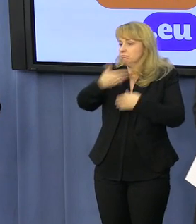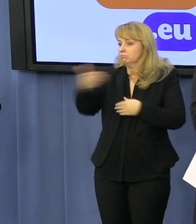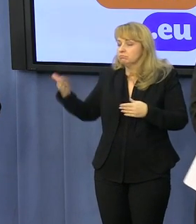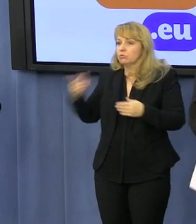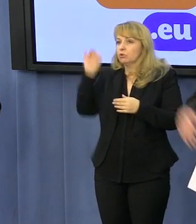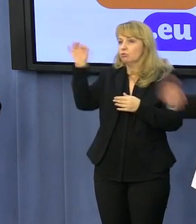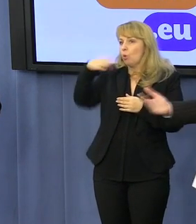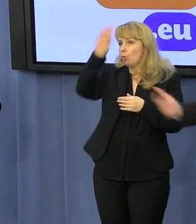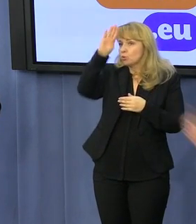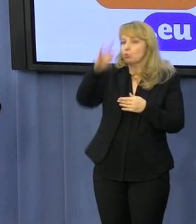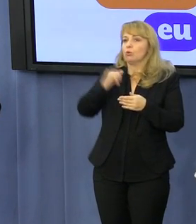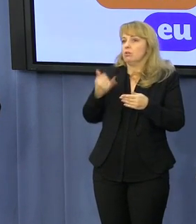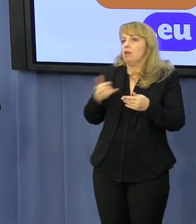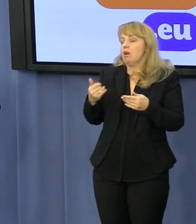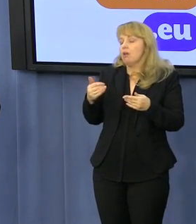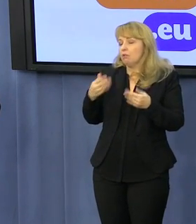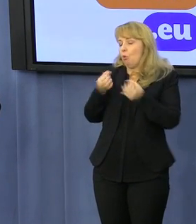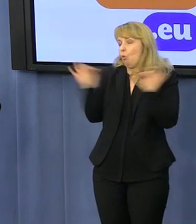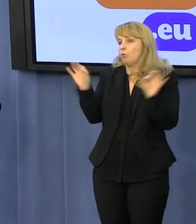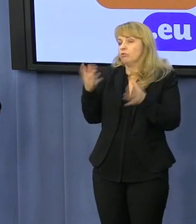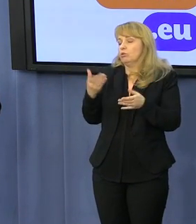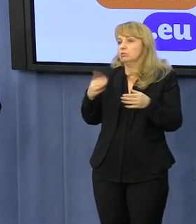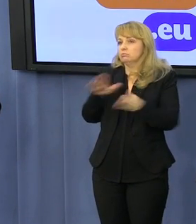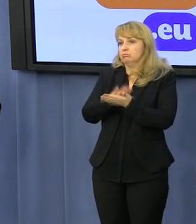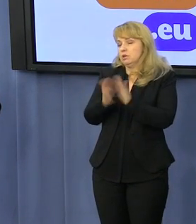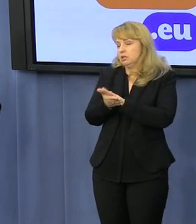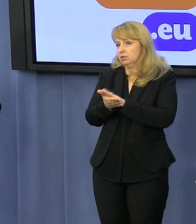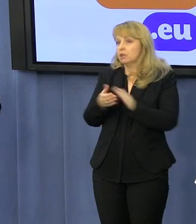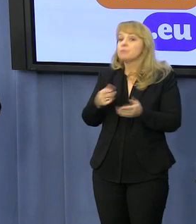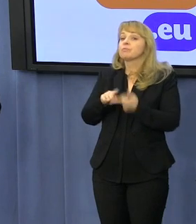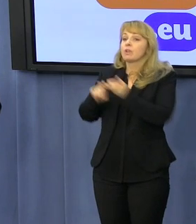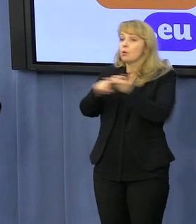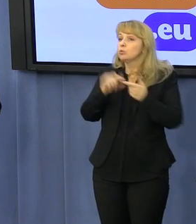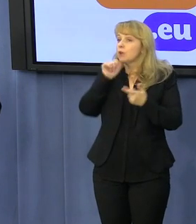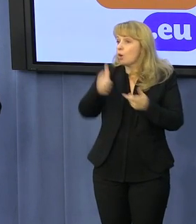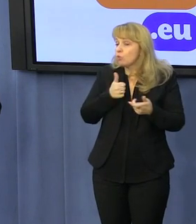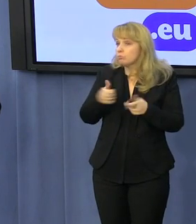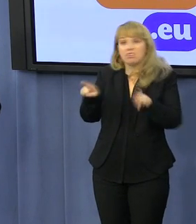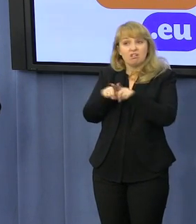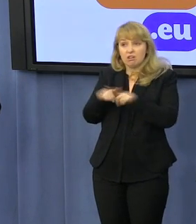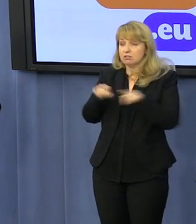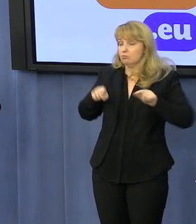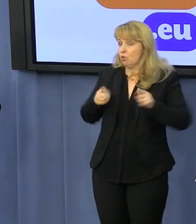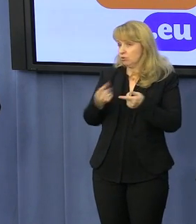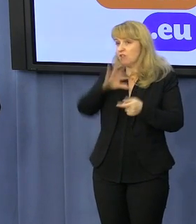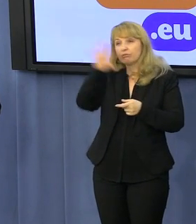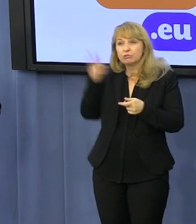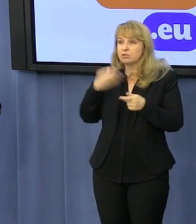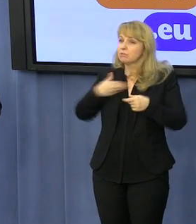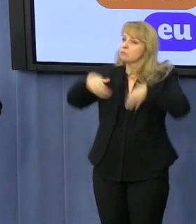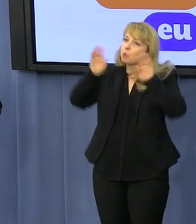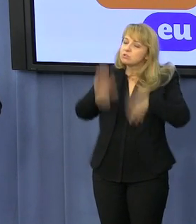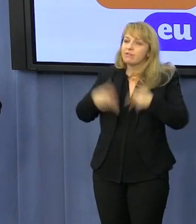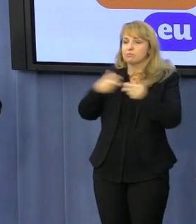na otwartym rynku. I tutaj właśnie Unia Europejska idzie w tym kierunku. Większość krajów Unii Europejskiej ma legalny poker w